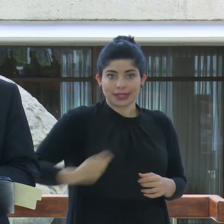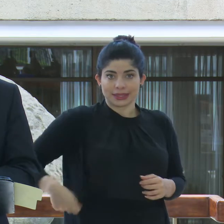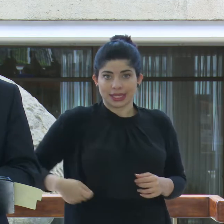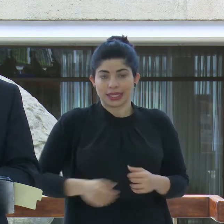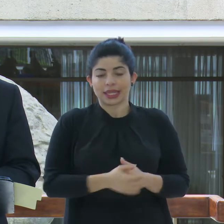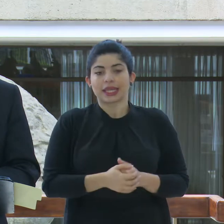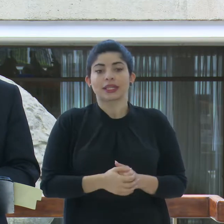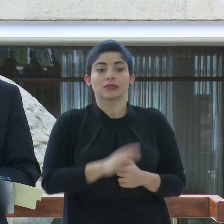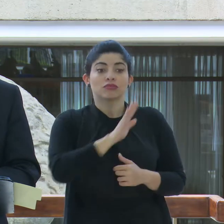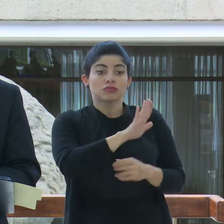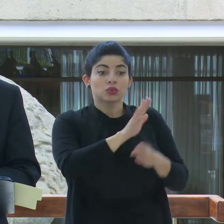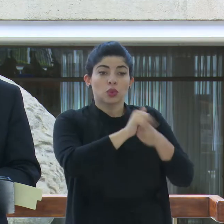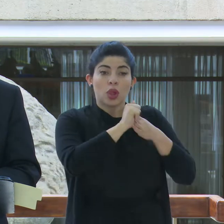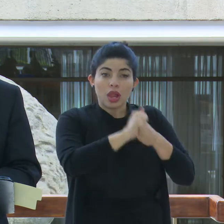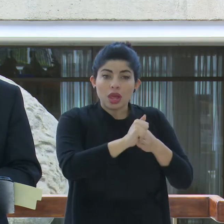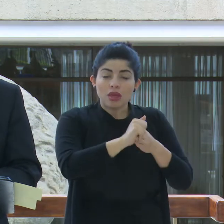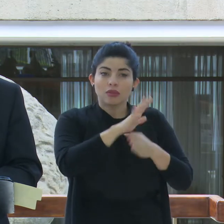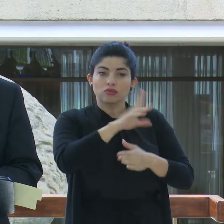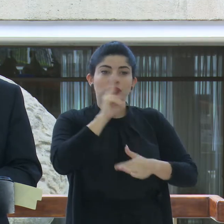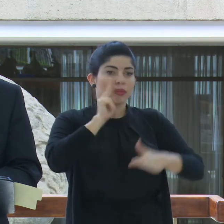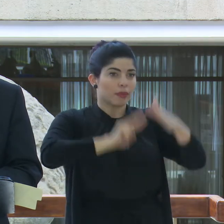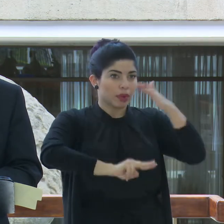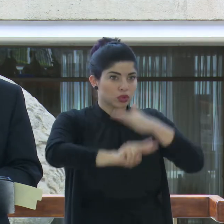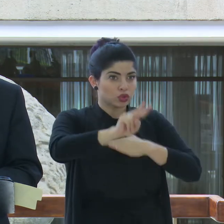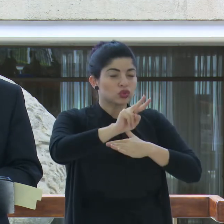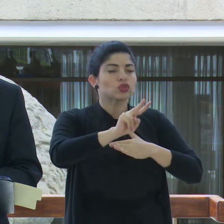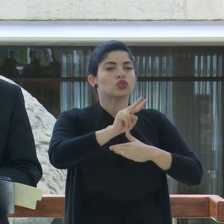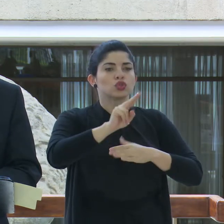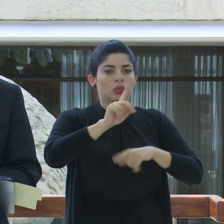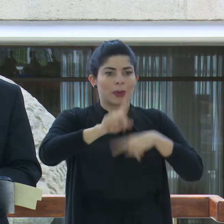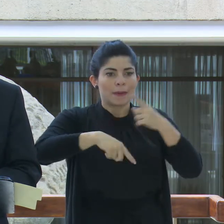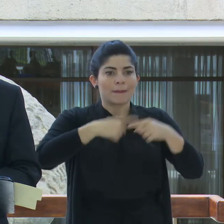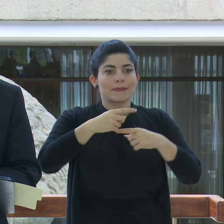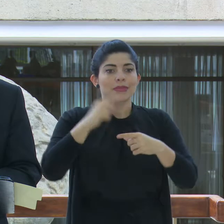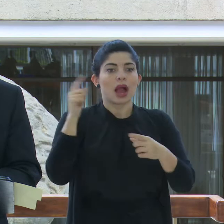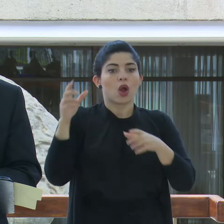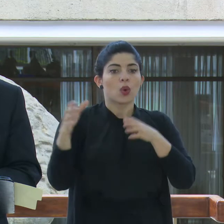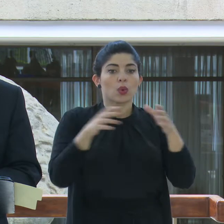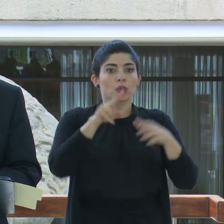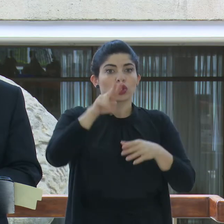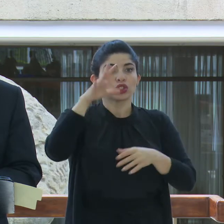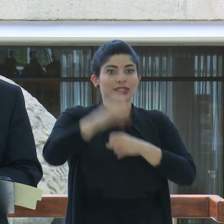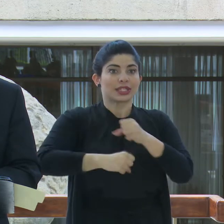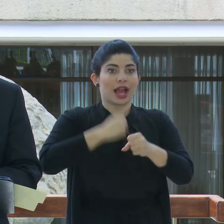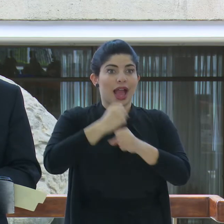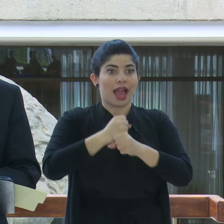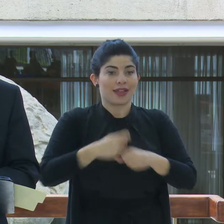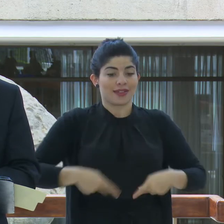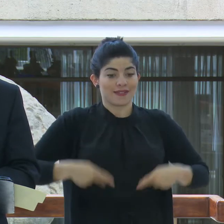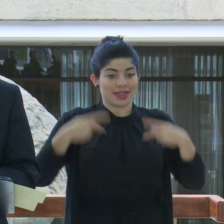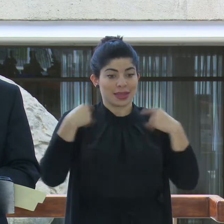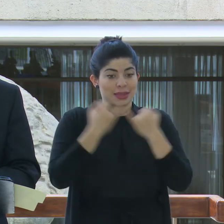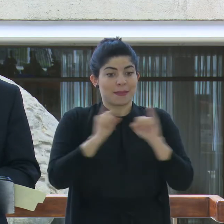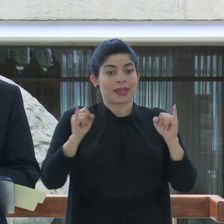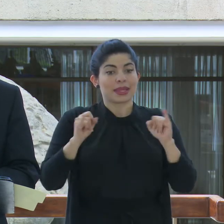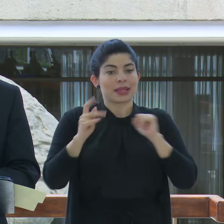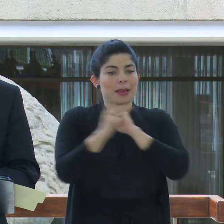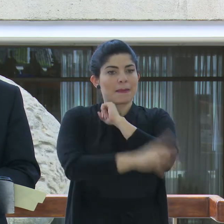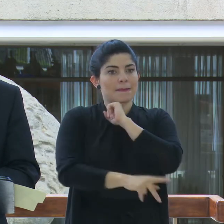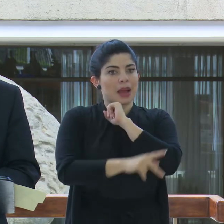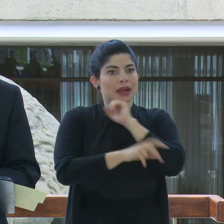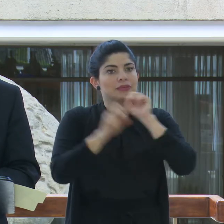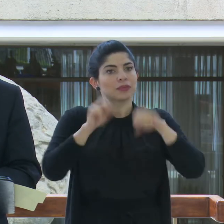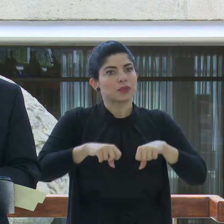con su liderazgo y visión llegaremos al bicentenario de nuestra vida independiente en un país que podrá